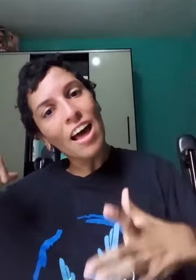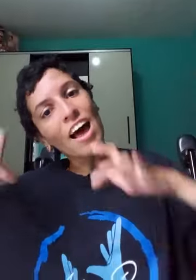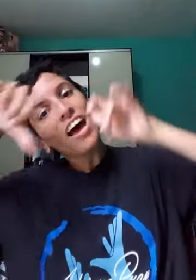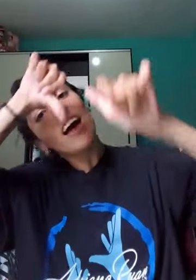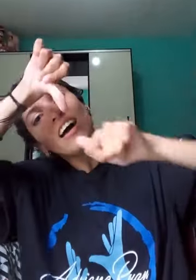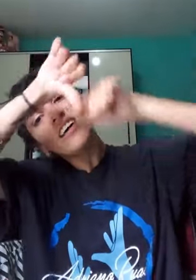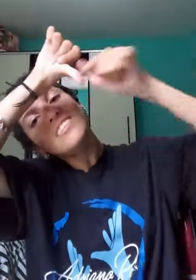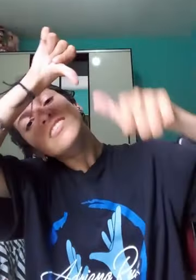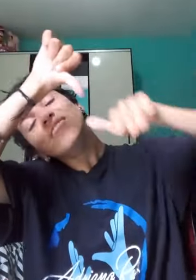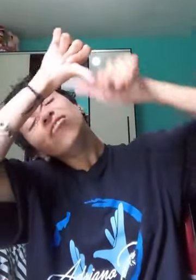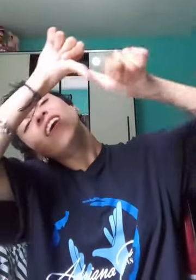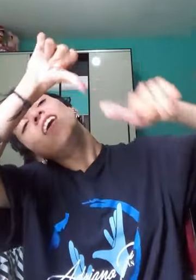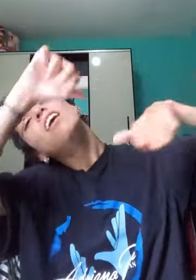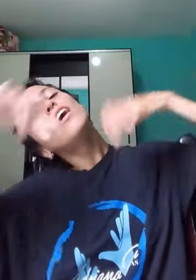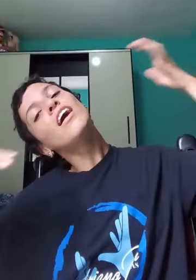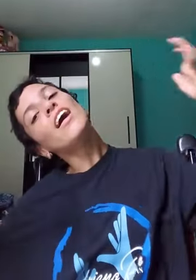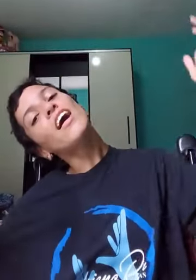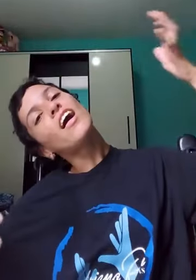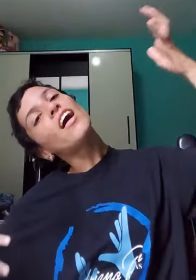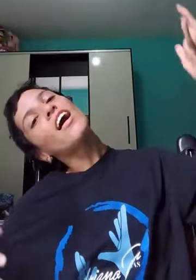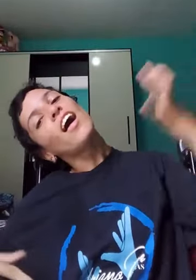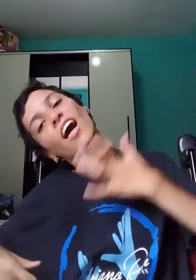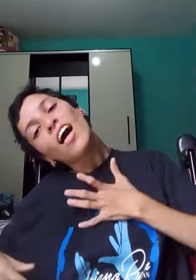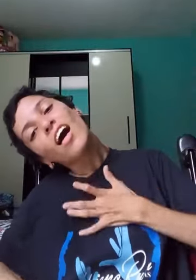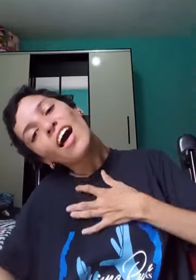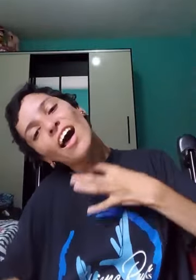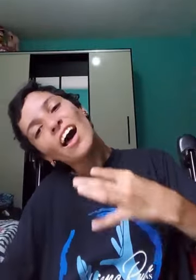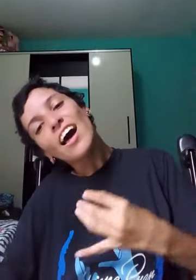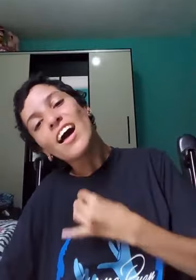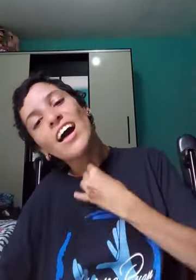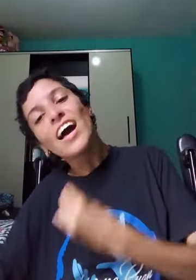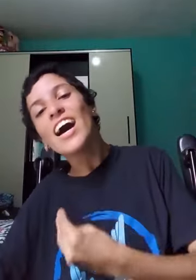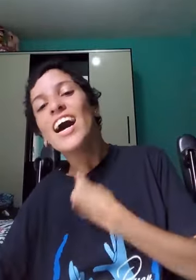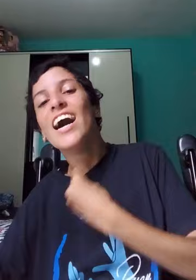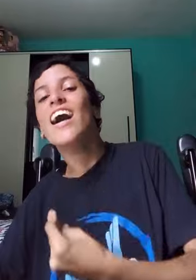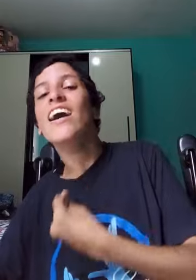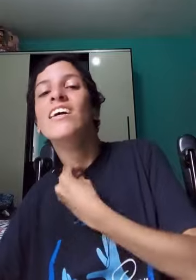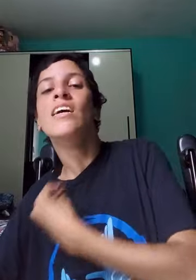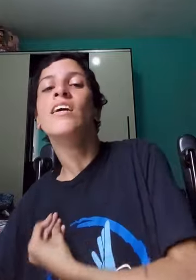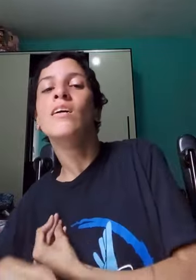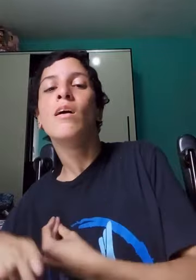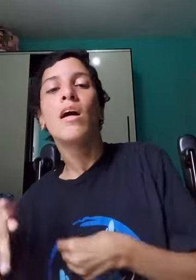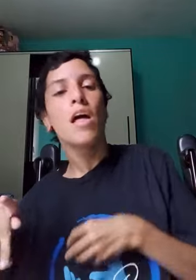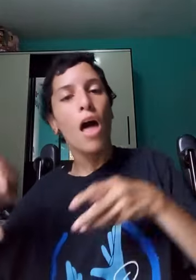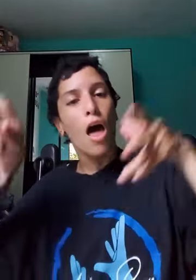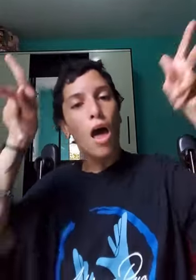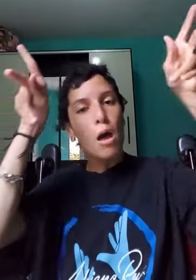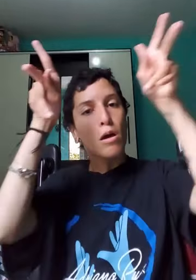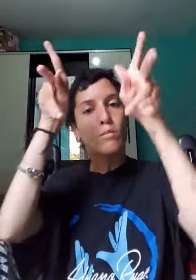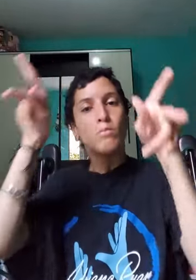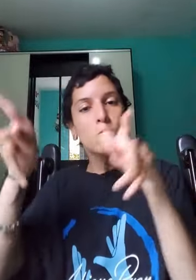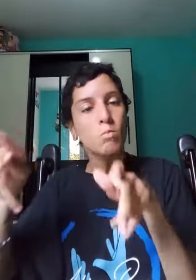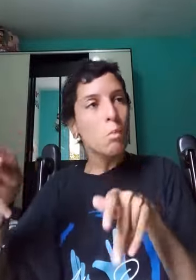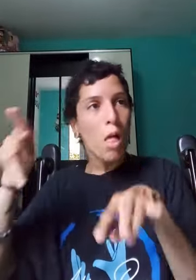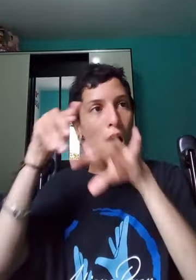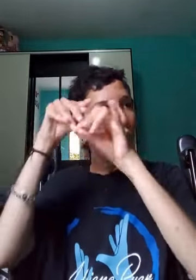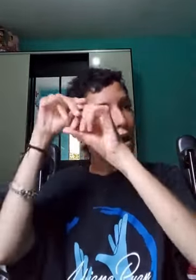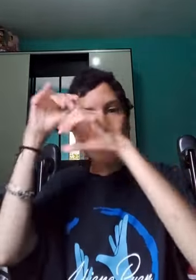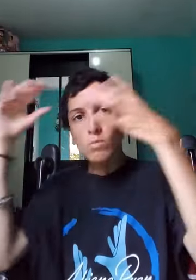Que já modificou a minha vida O coração